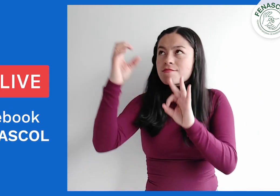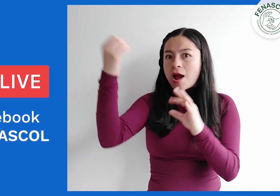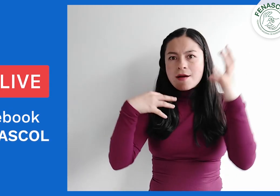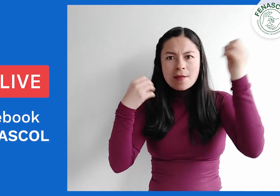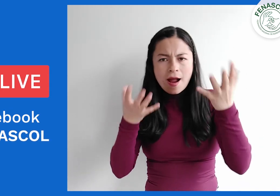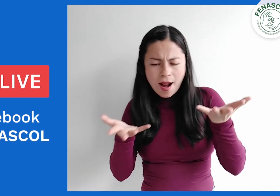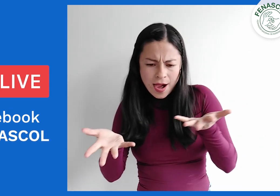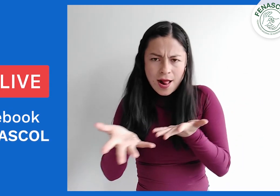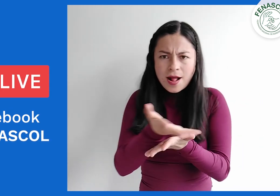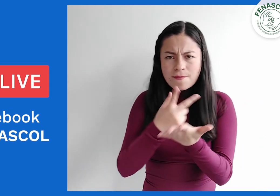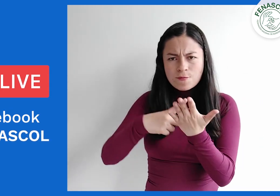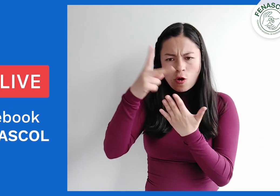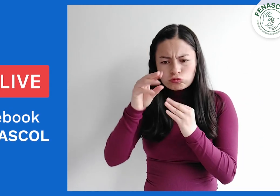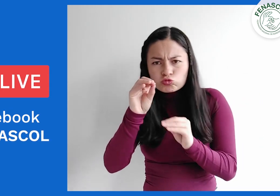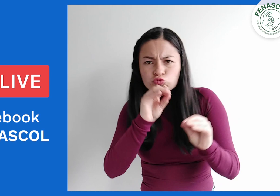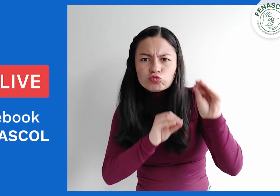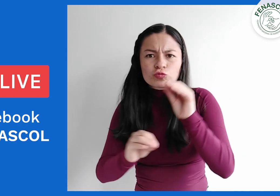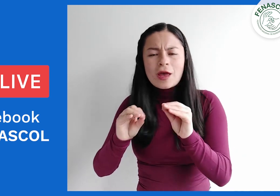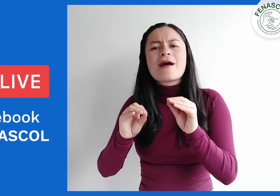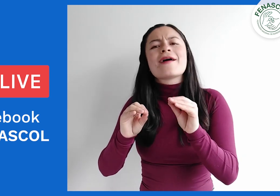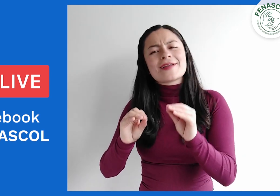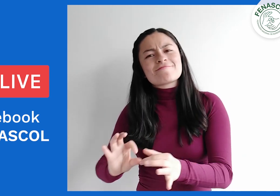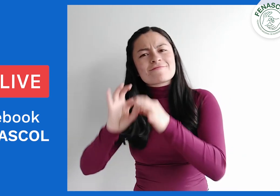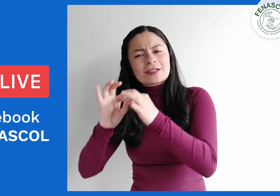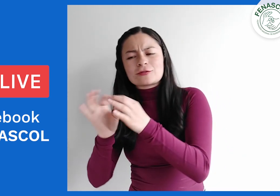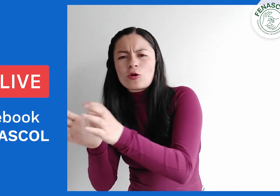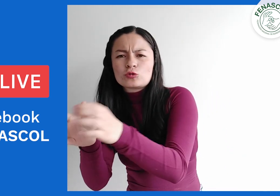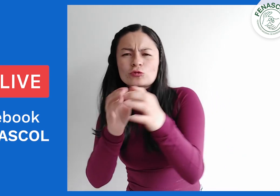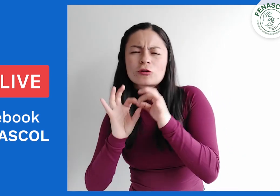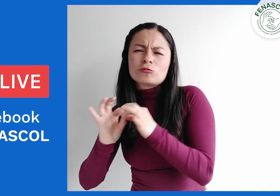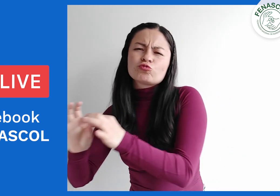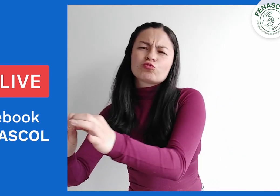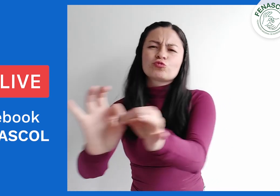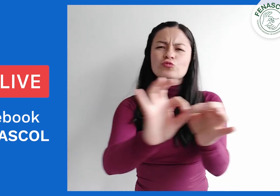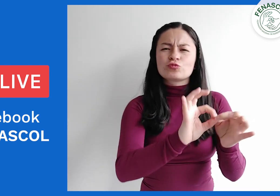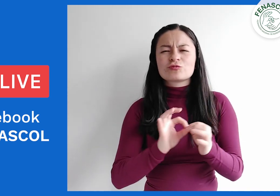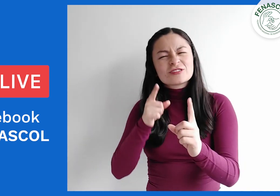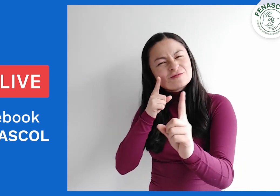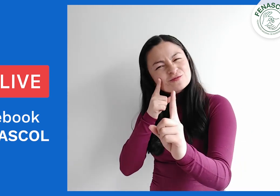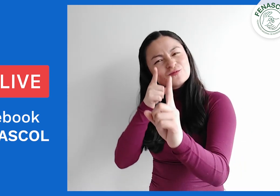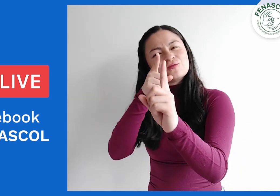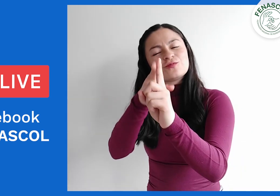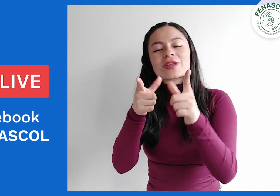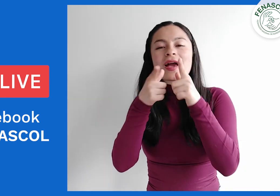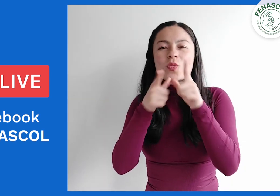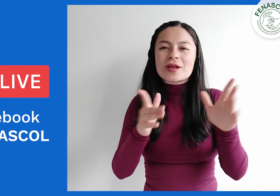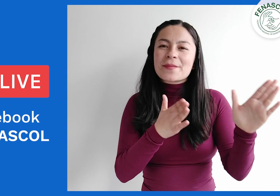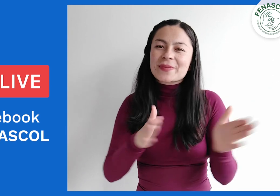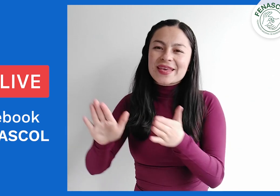importancia, construir un plan de trabajo que nos permita trabajar de manera articulada las asociaciones de personas sordas y